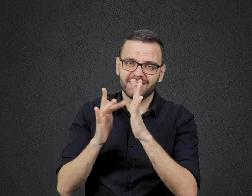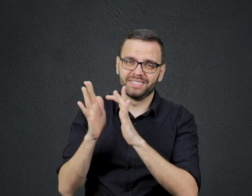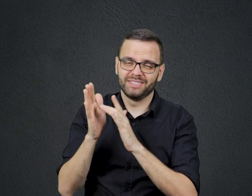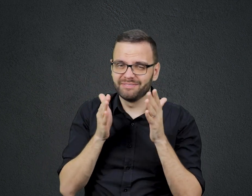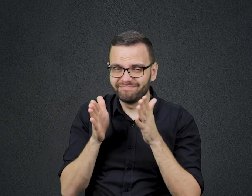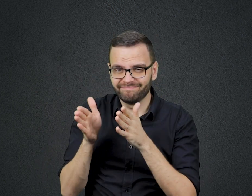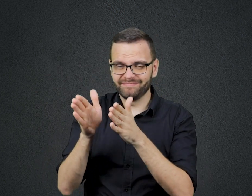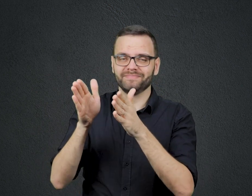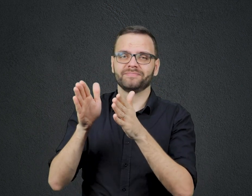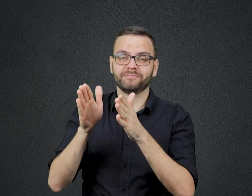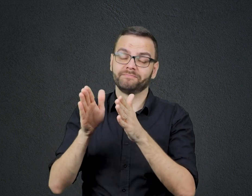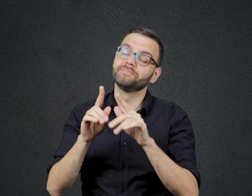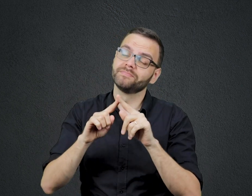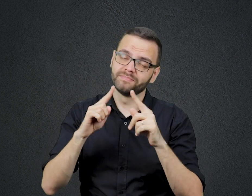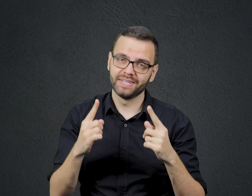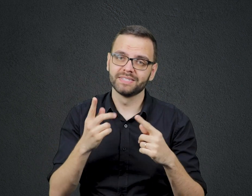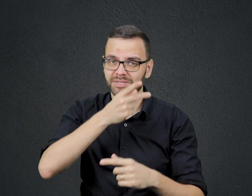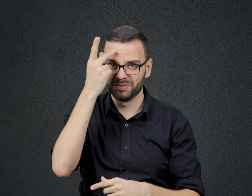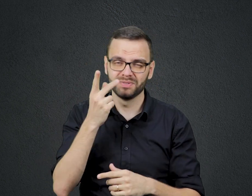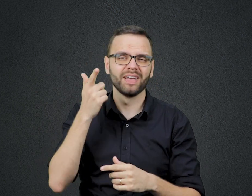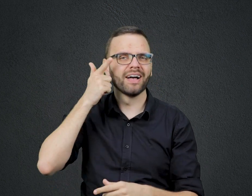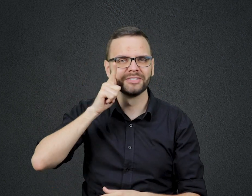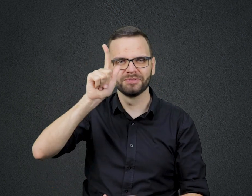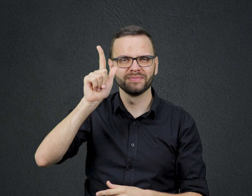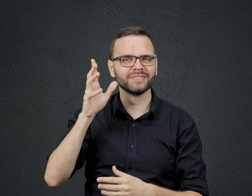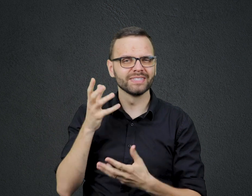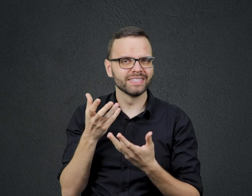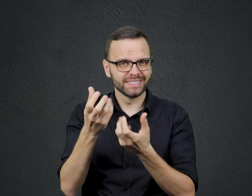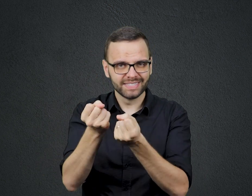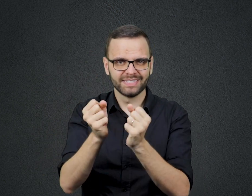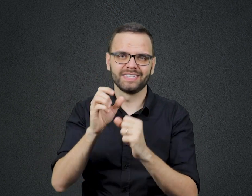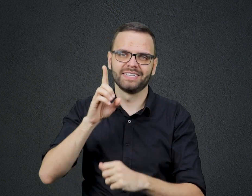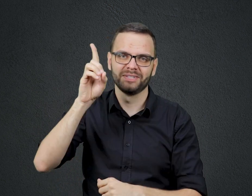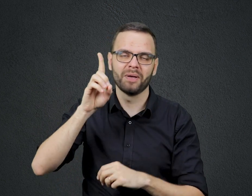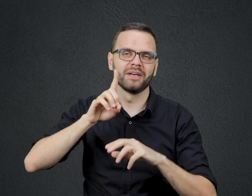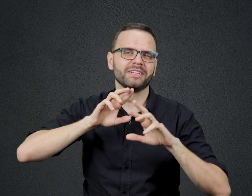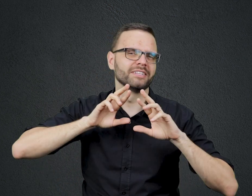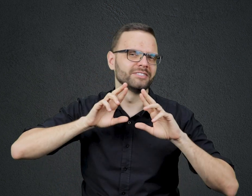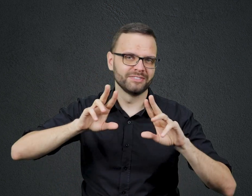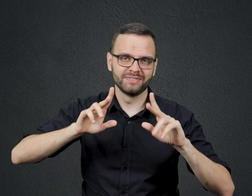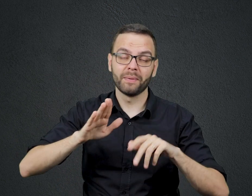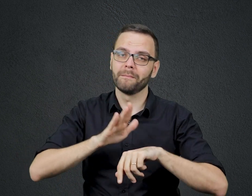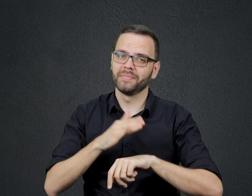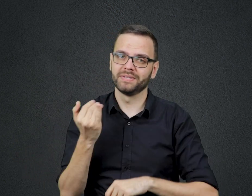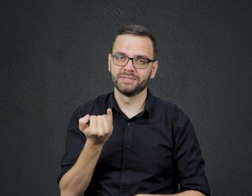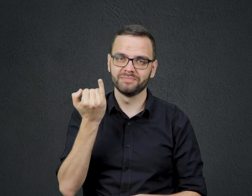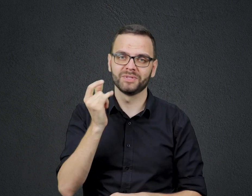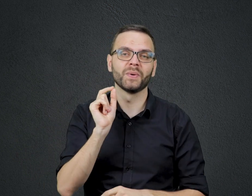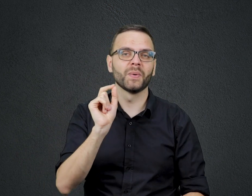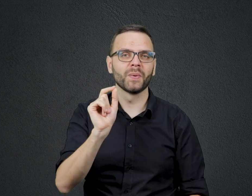Terão entendido que a aprovação de Deus É infinitamente mais importante que a aprovação do mundo